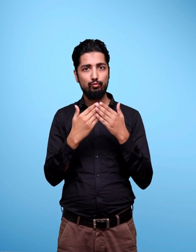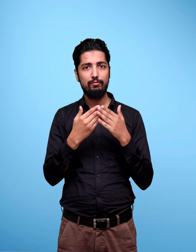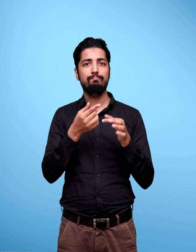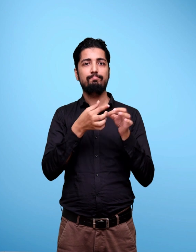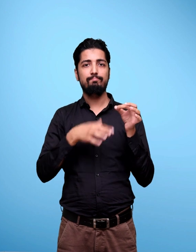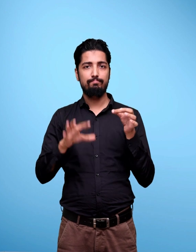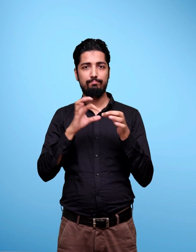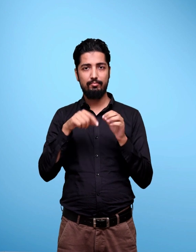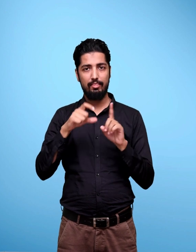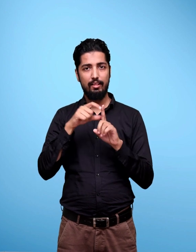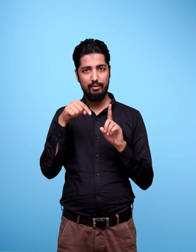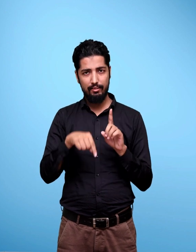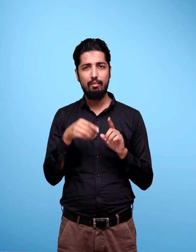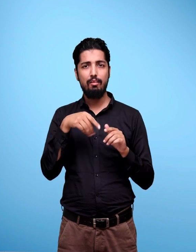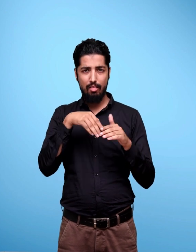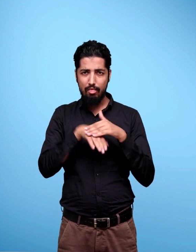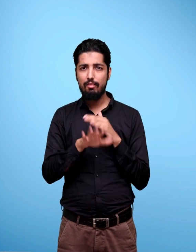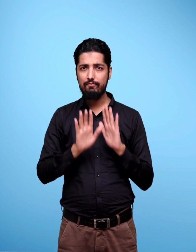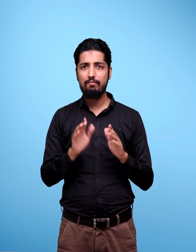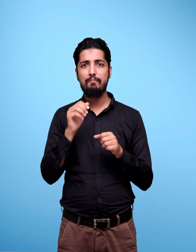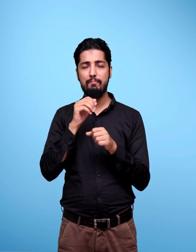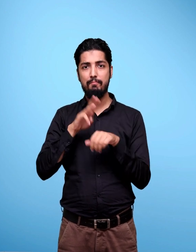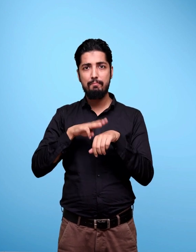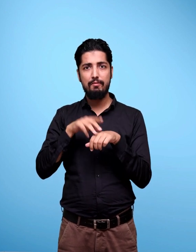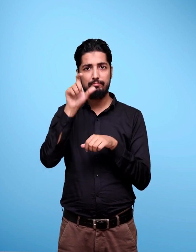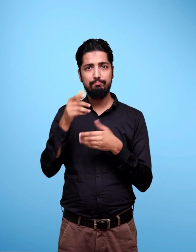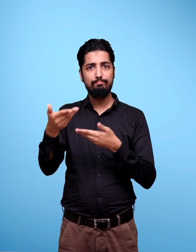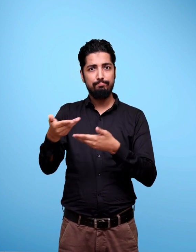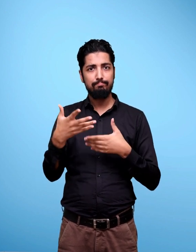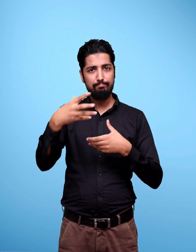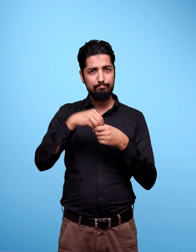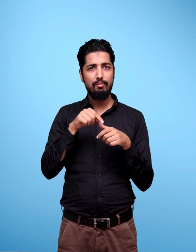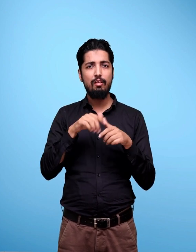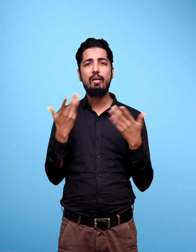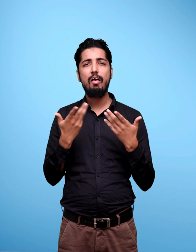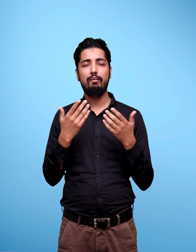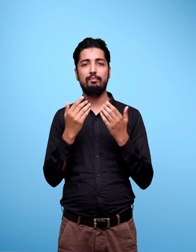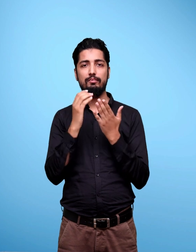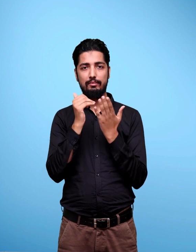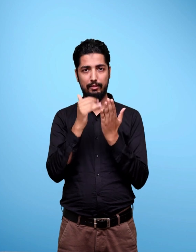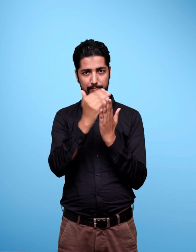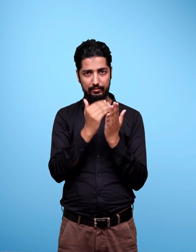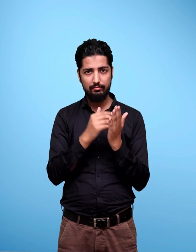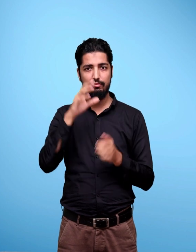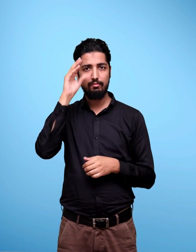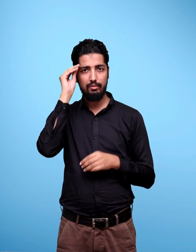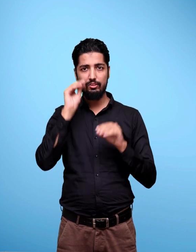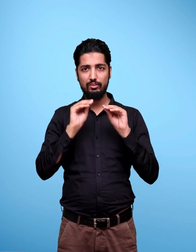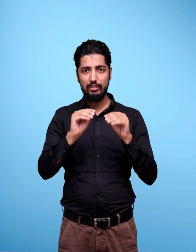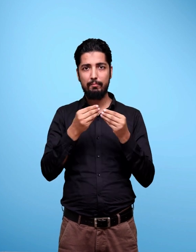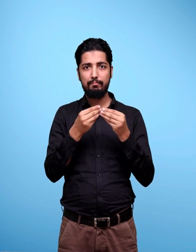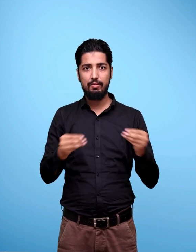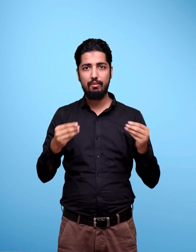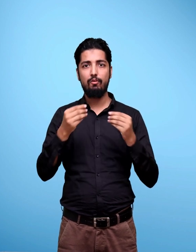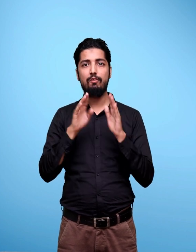NCERT New Delhi Member Convener Syllabus And Learning Teaching Material Development